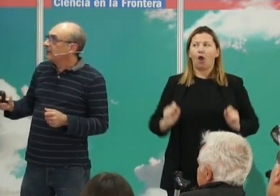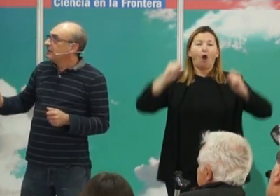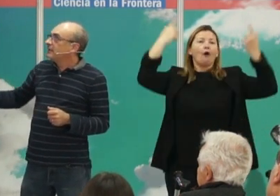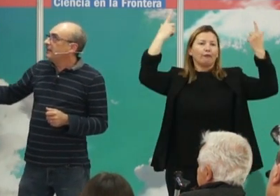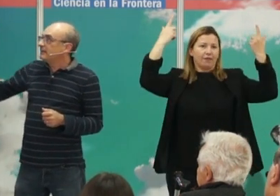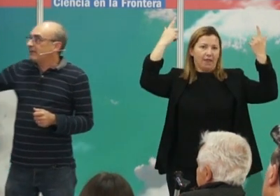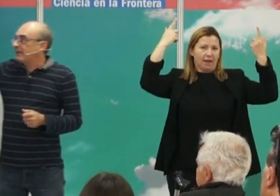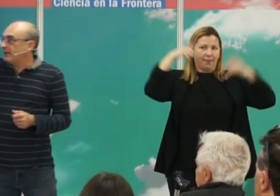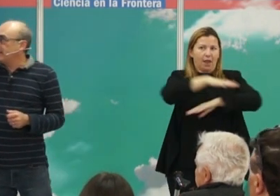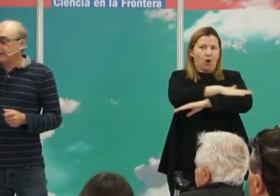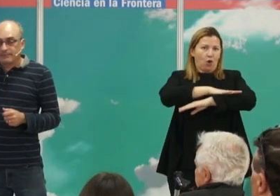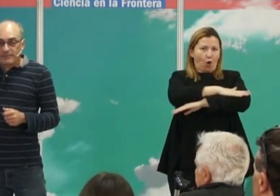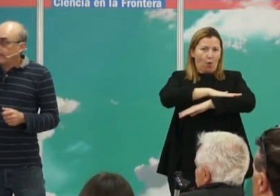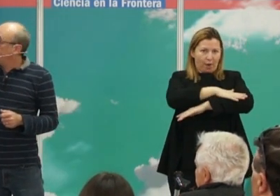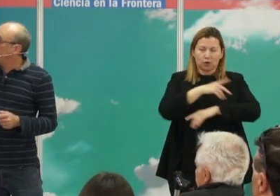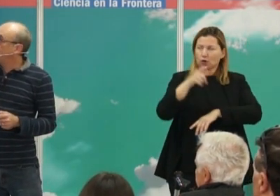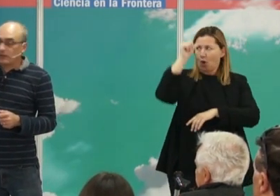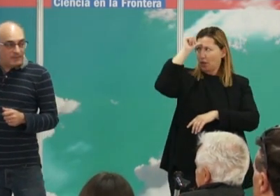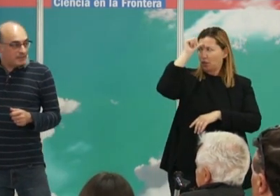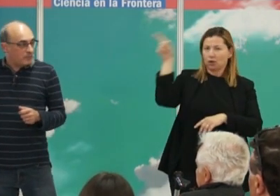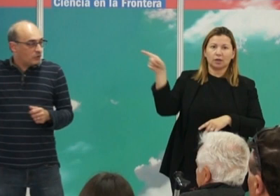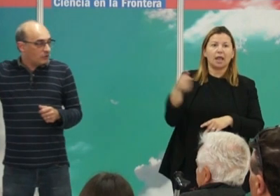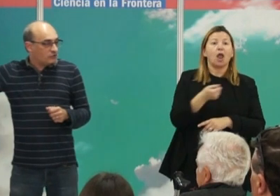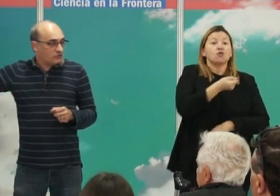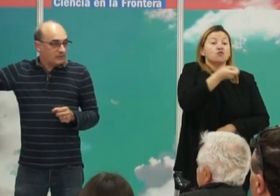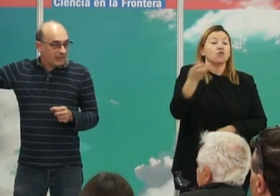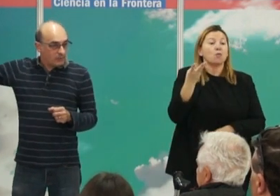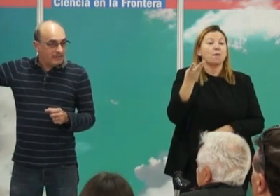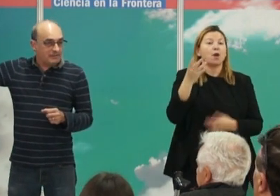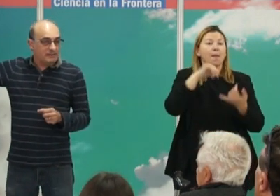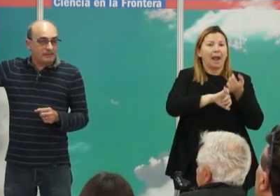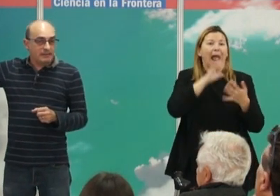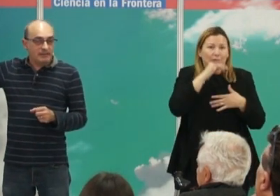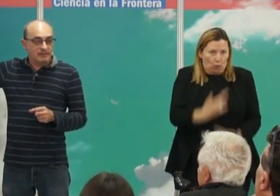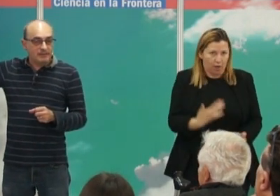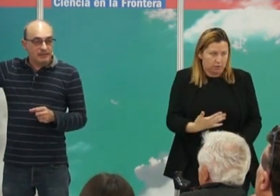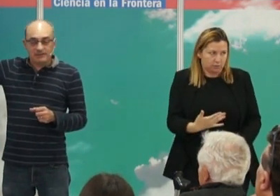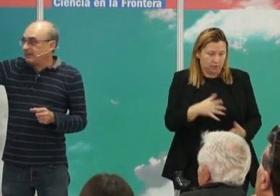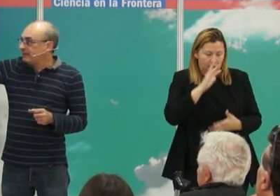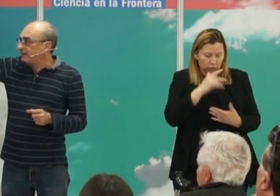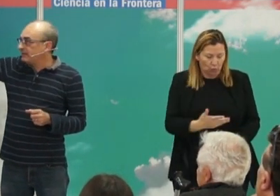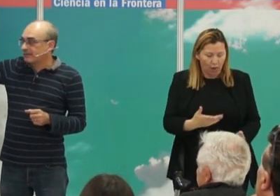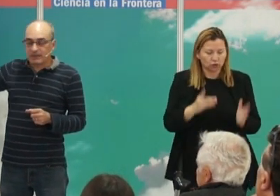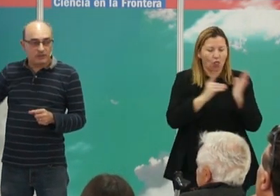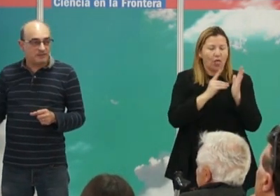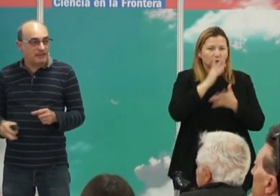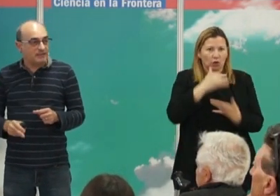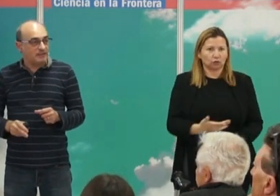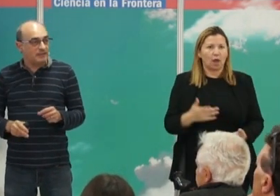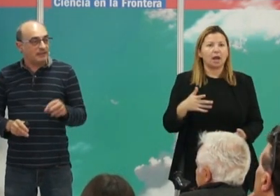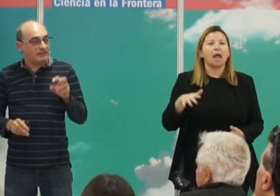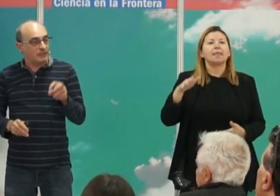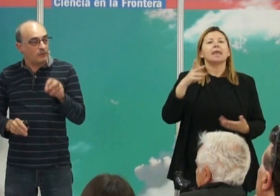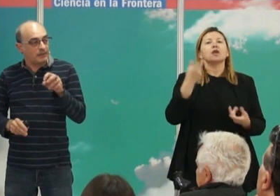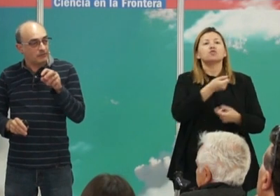indio y es sencillamente el número de matrimonios actualmente en las diferentes regiones de la